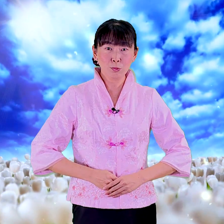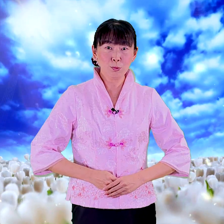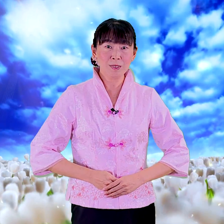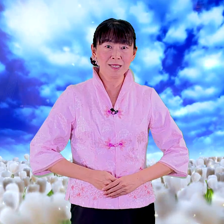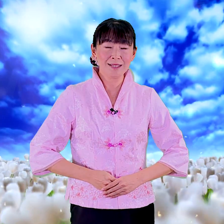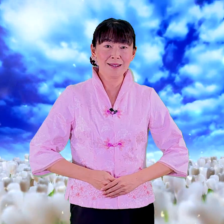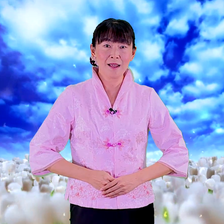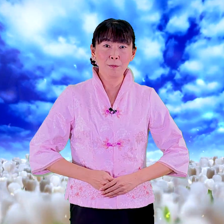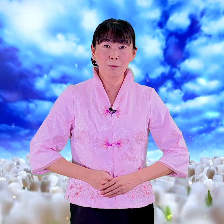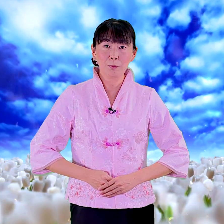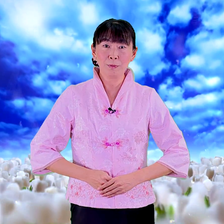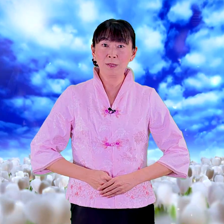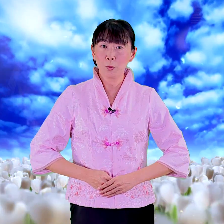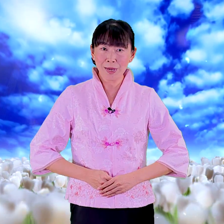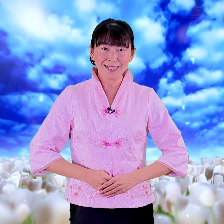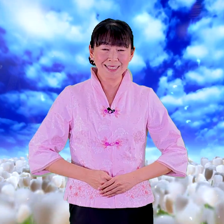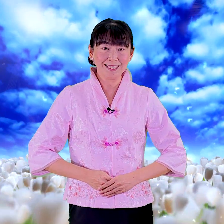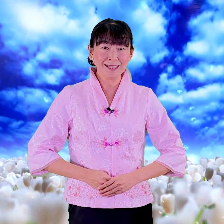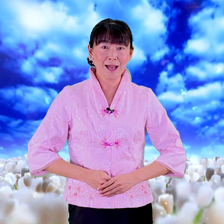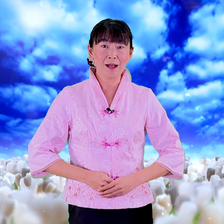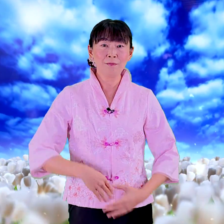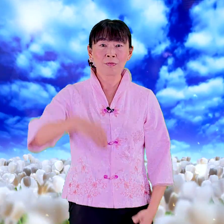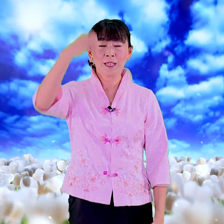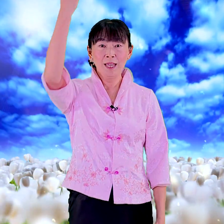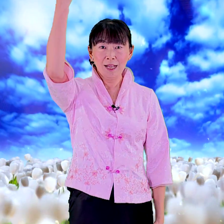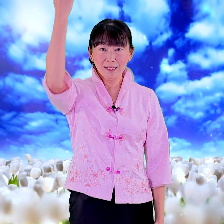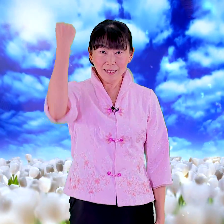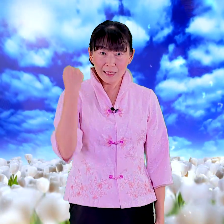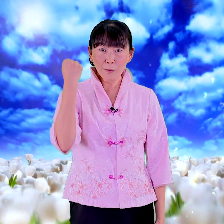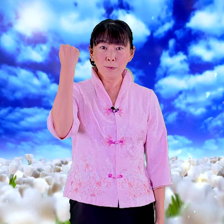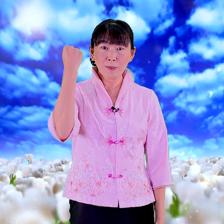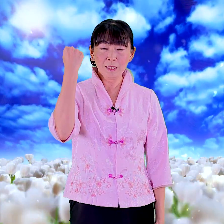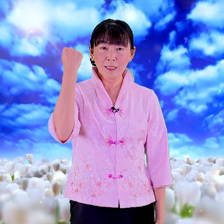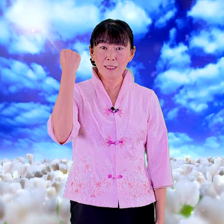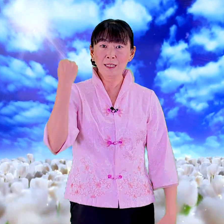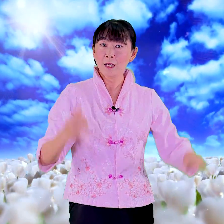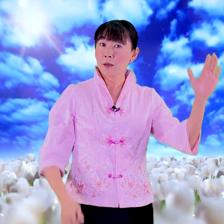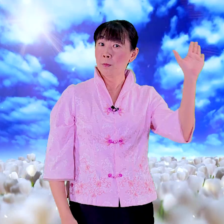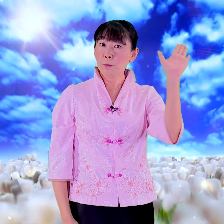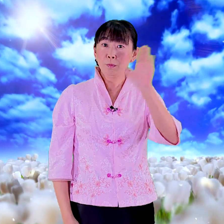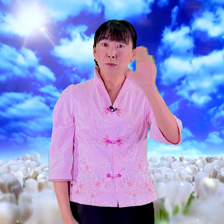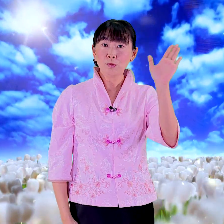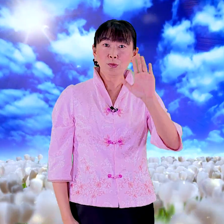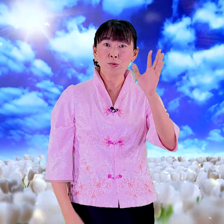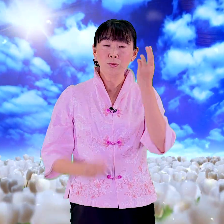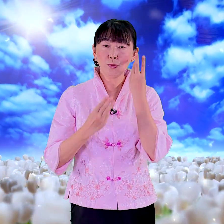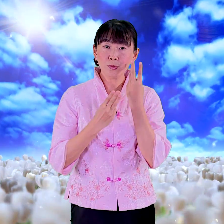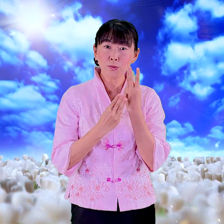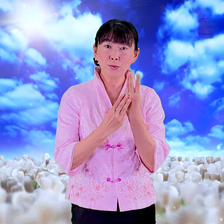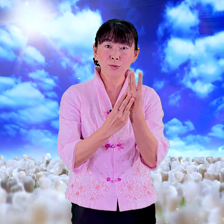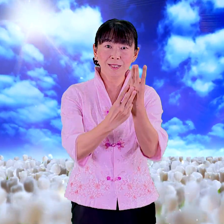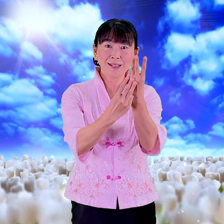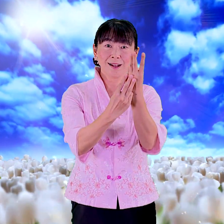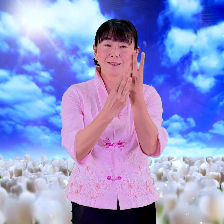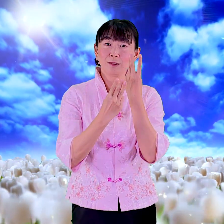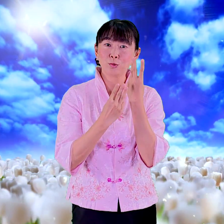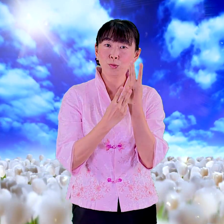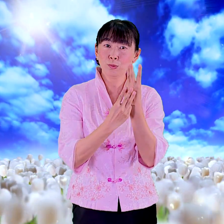出于深夜不必为己好 货物其不出好 这是出